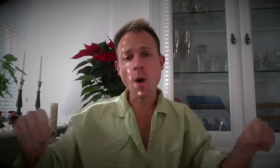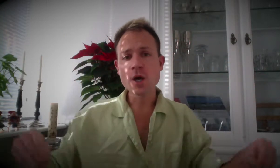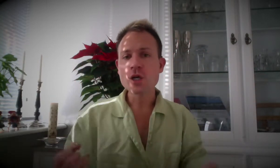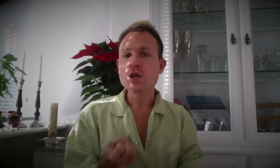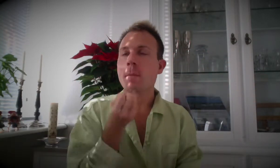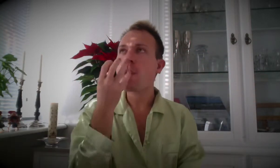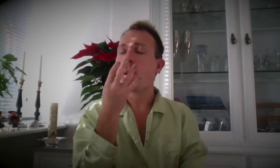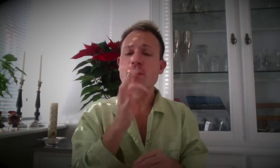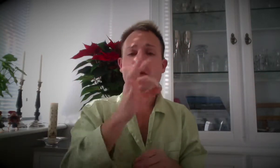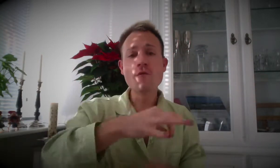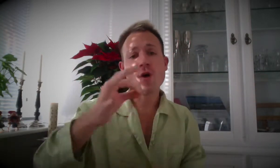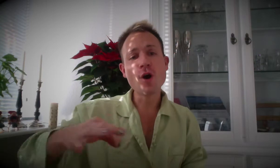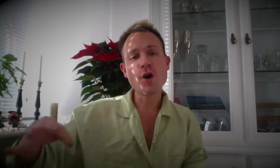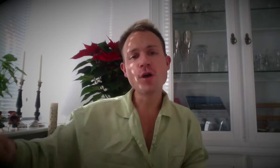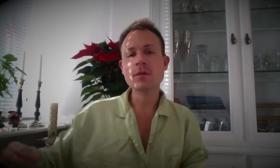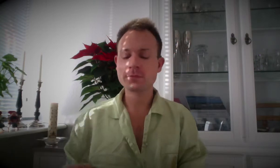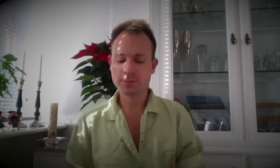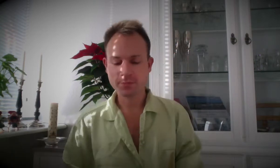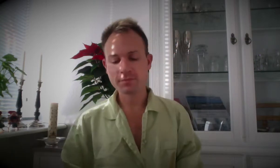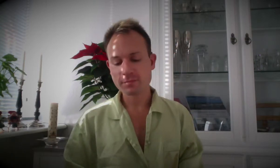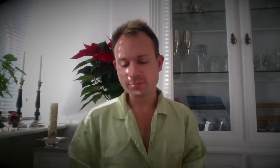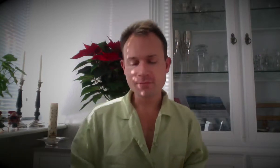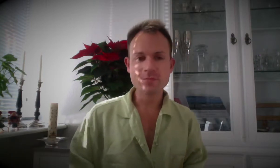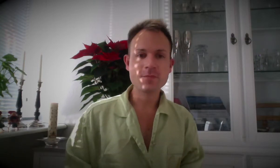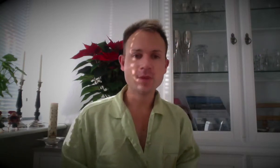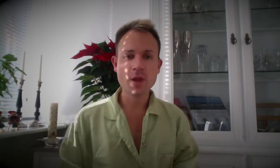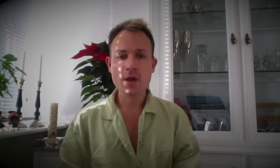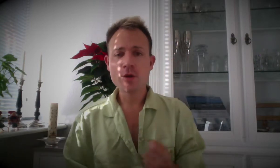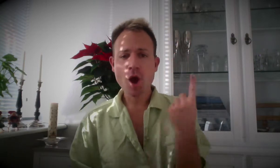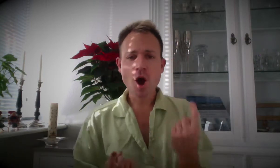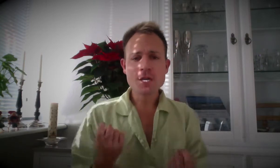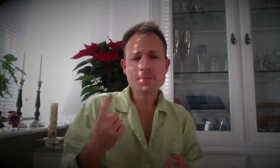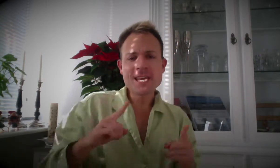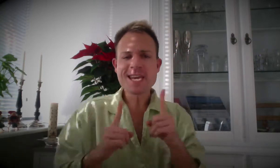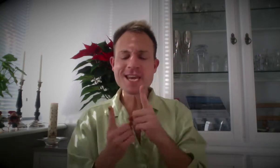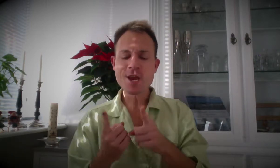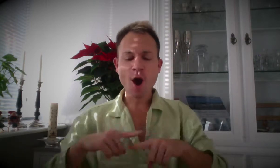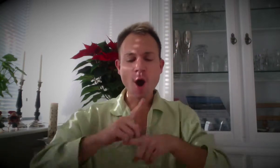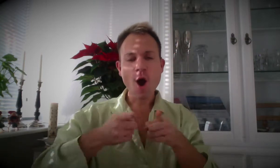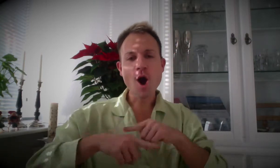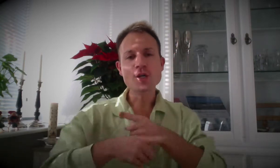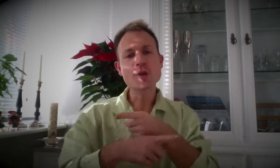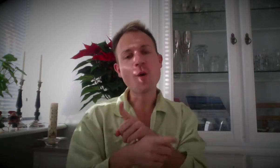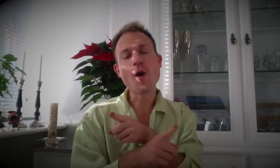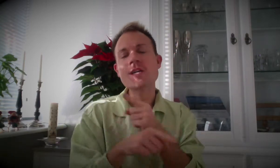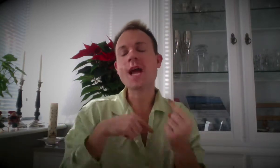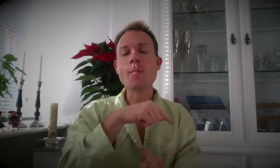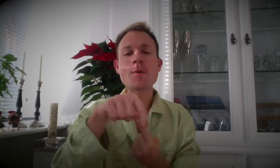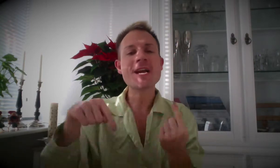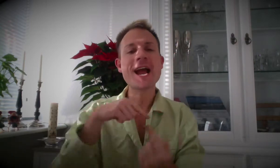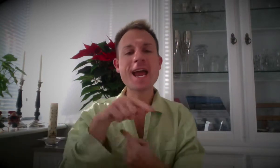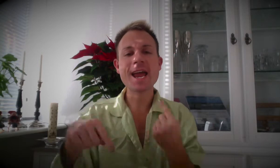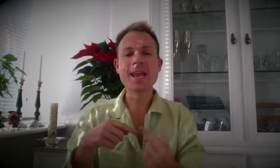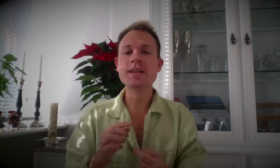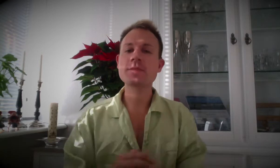som blomstafød. Skyder og spiger og snoser omkring,